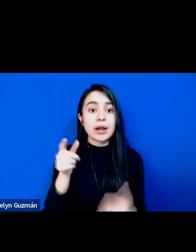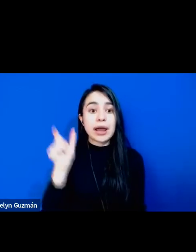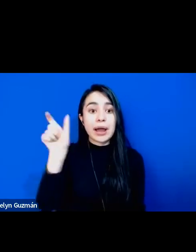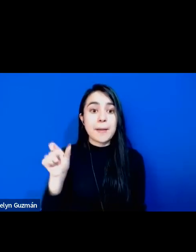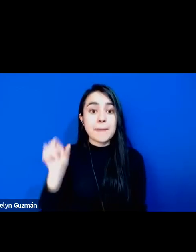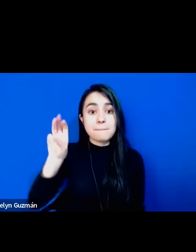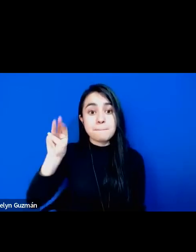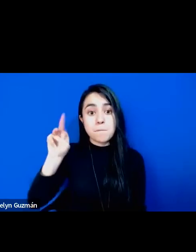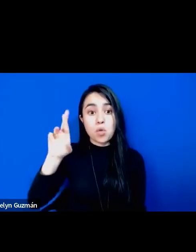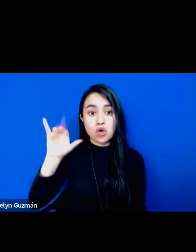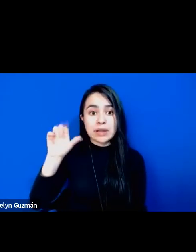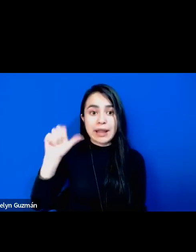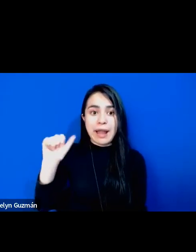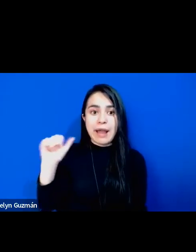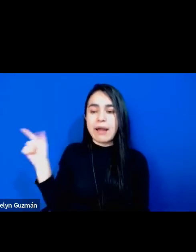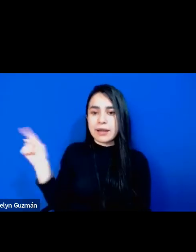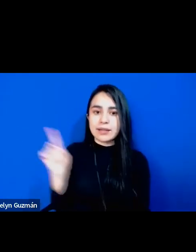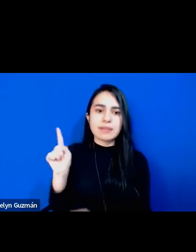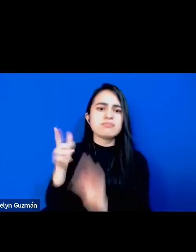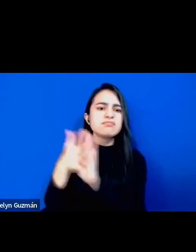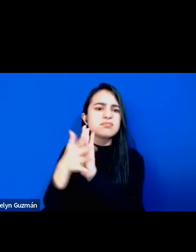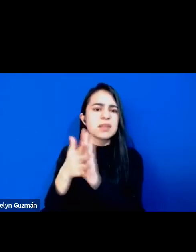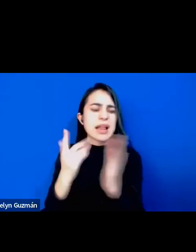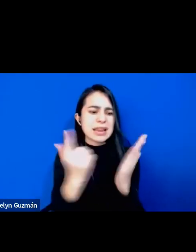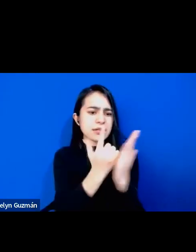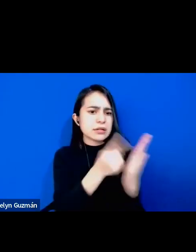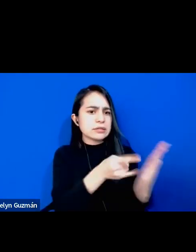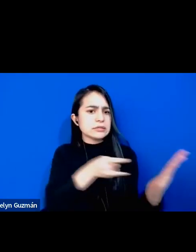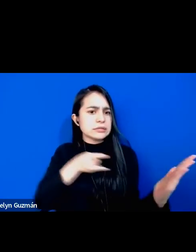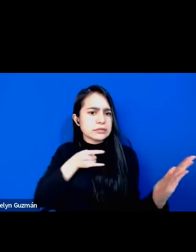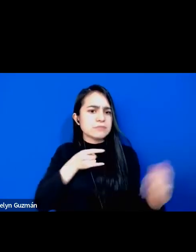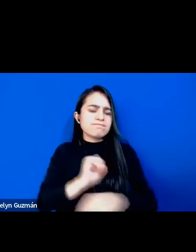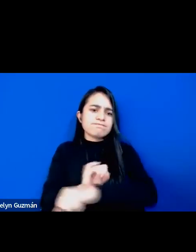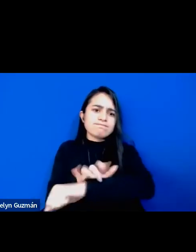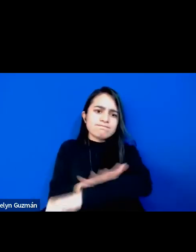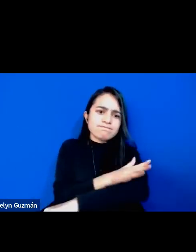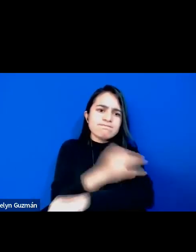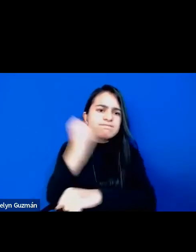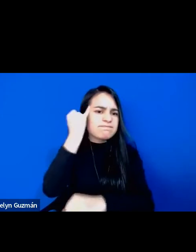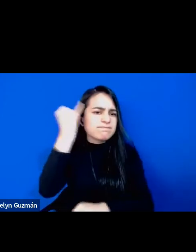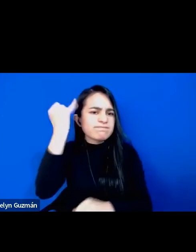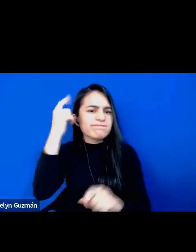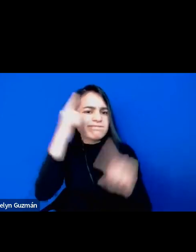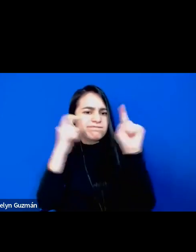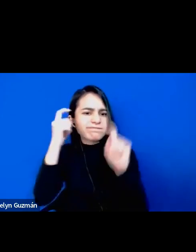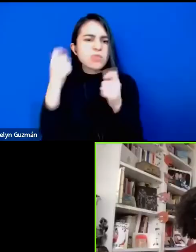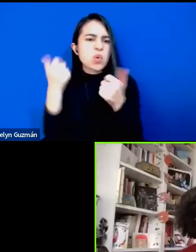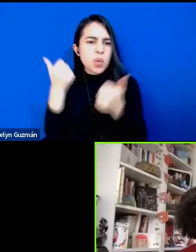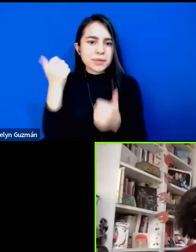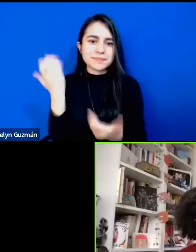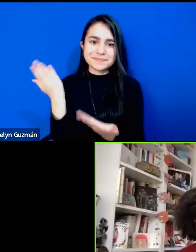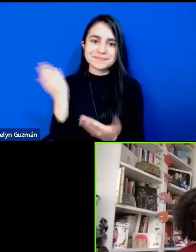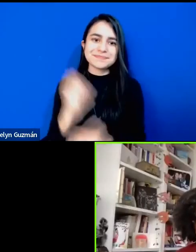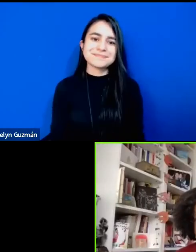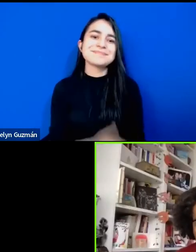de las ideas emociones sentimientos que despierta este libro en ella gracias